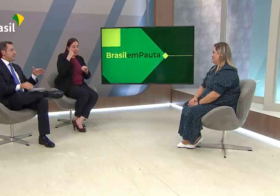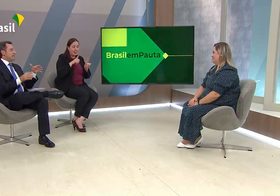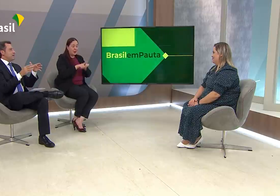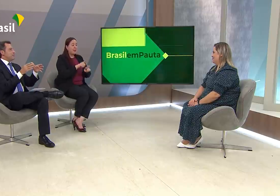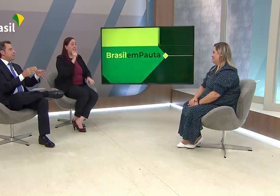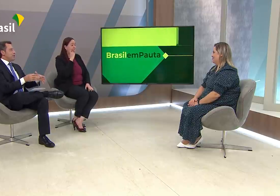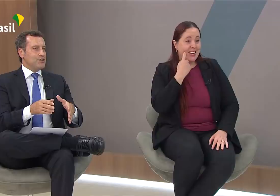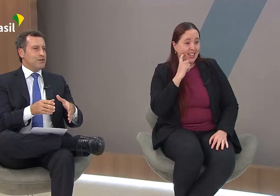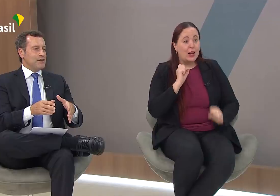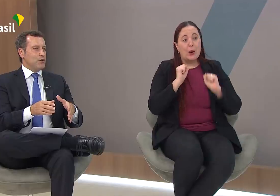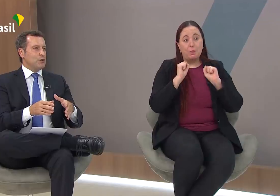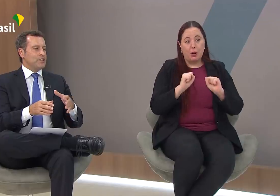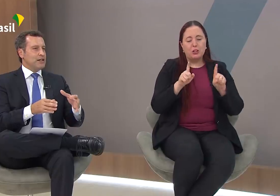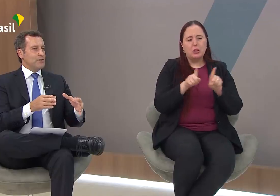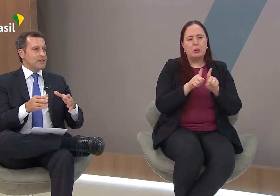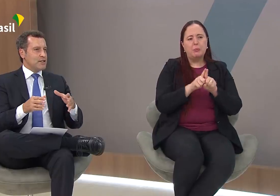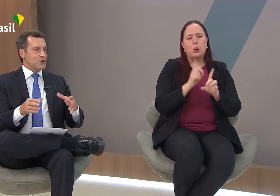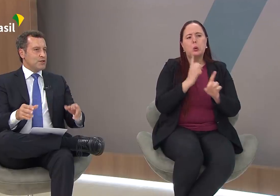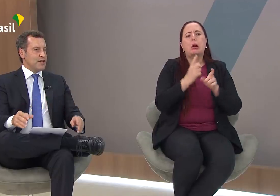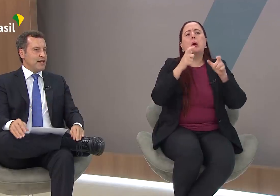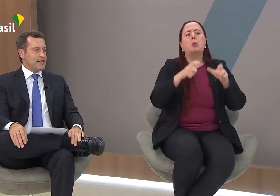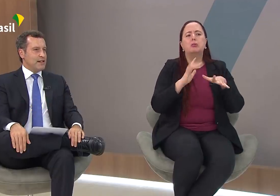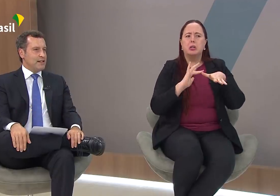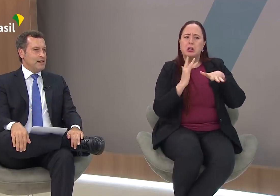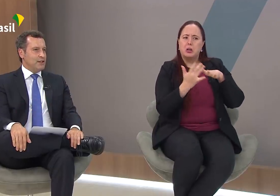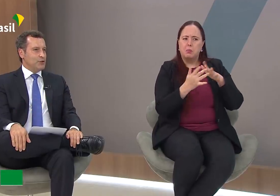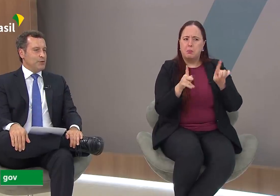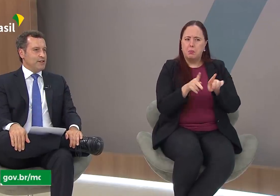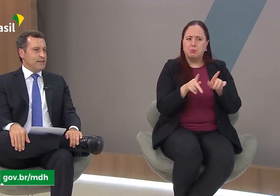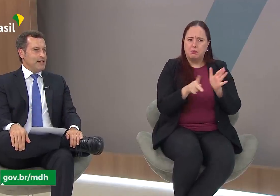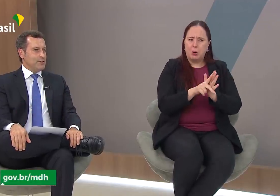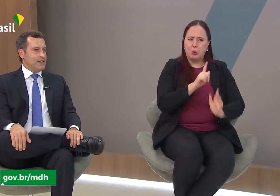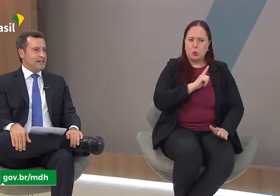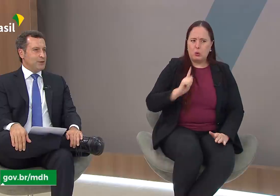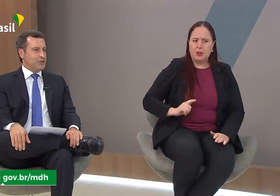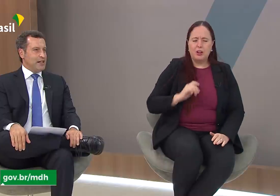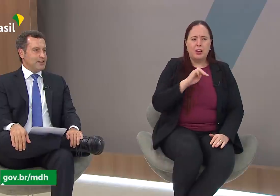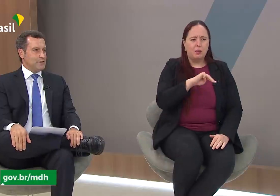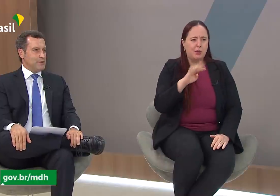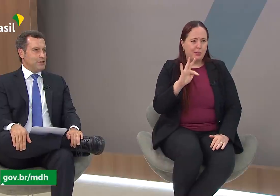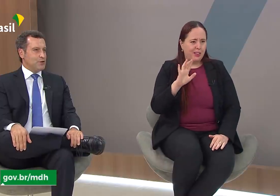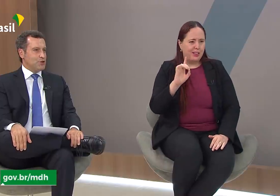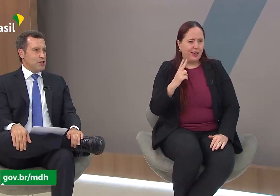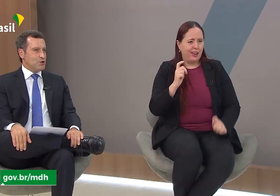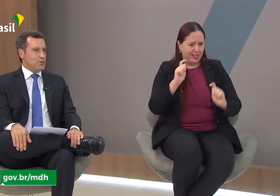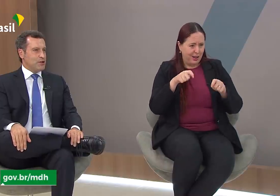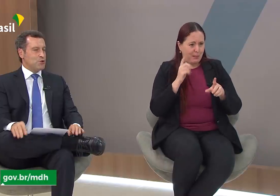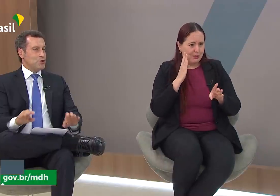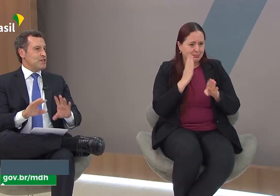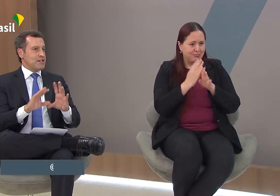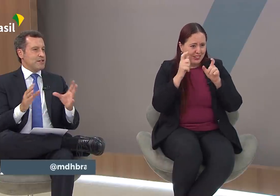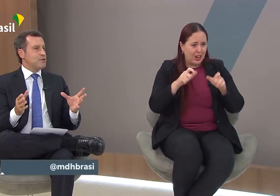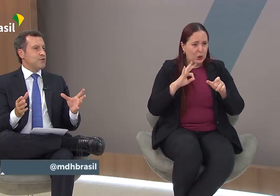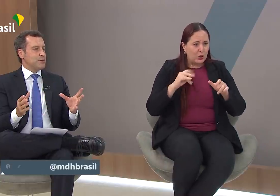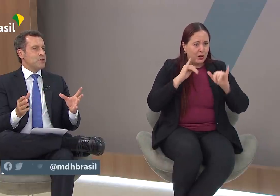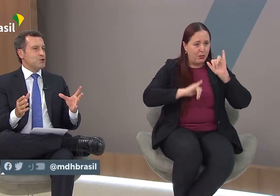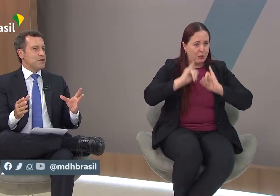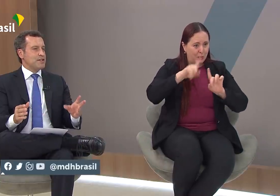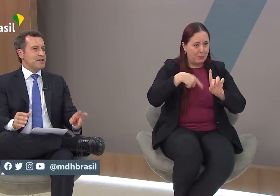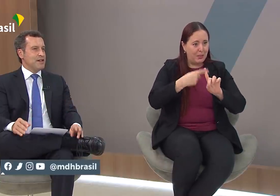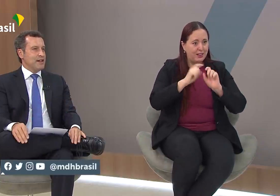secretária, pode ser encontrado nas redes sociais ali do Ministério da Mulher, da Família e dos Direitos Humanos. Todas essas